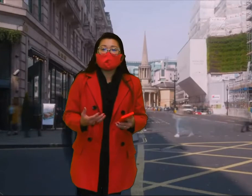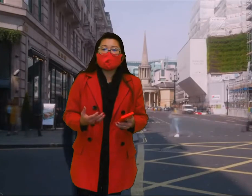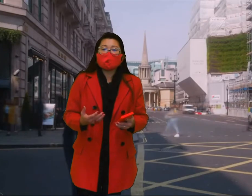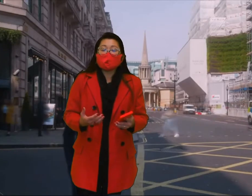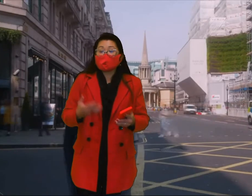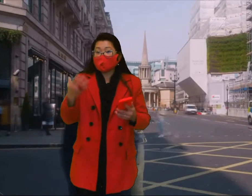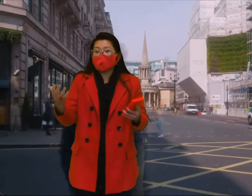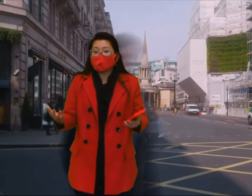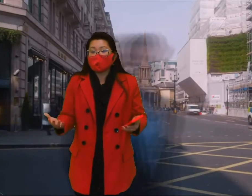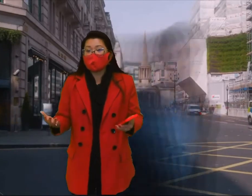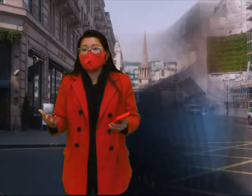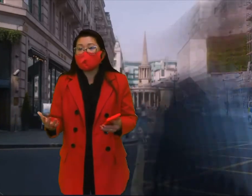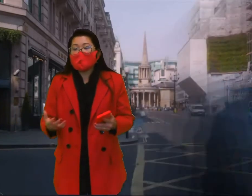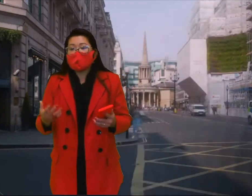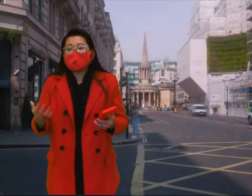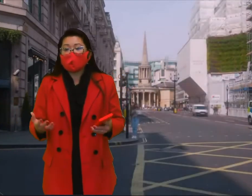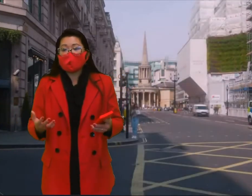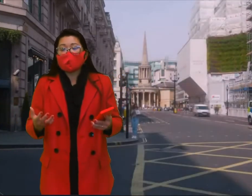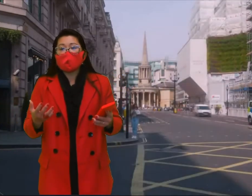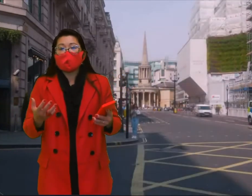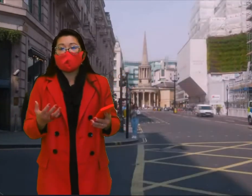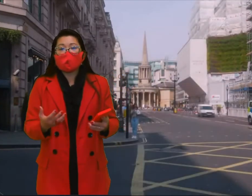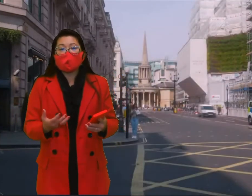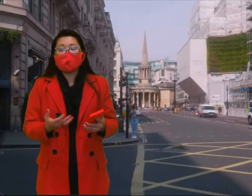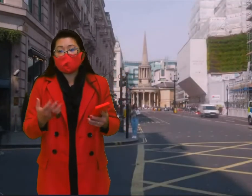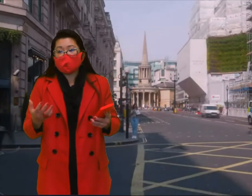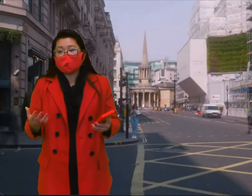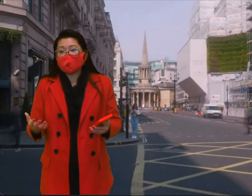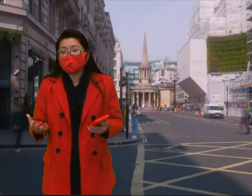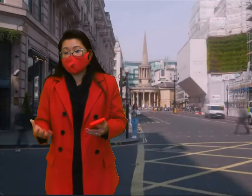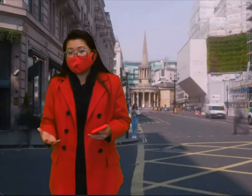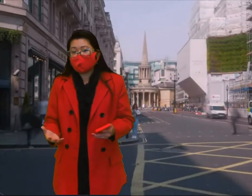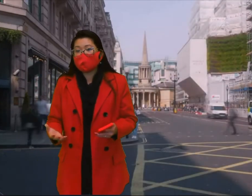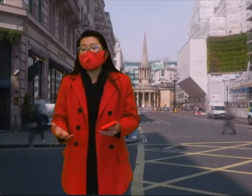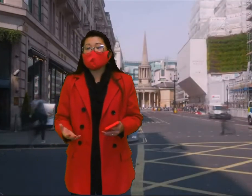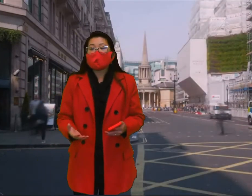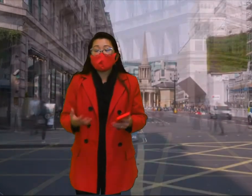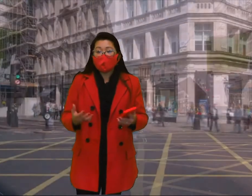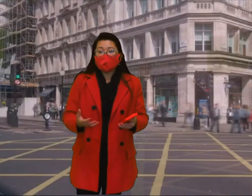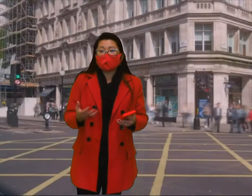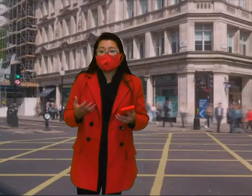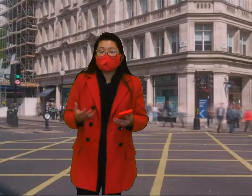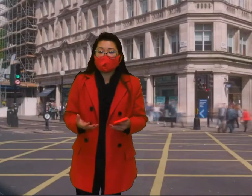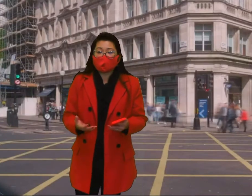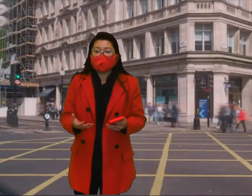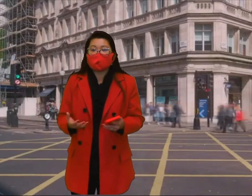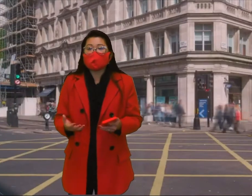atendermos aí os nossos estudantes com deficiência